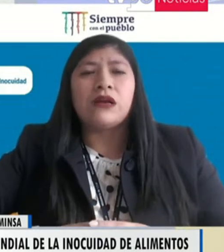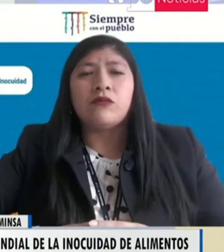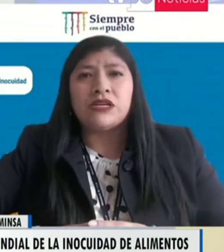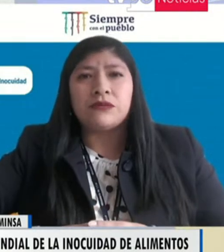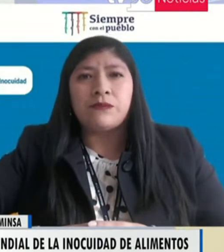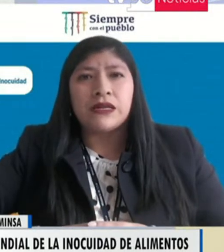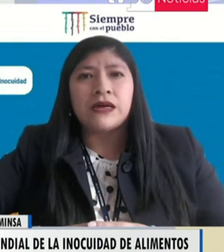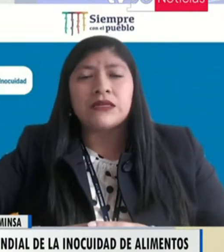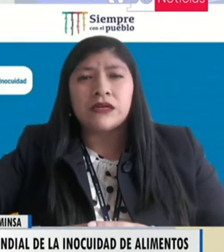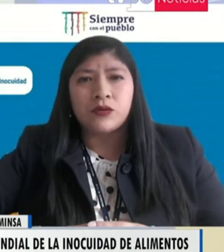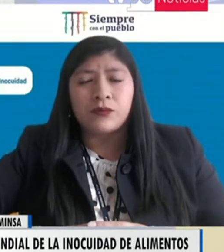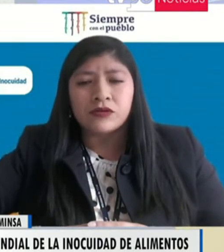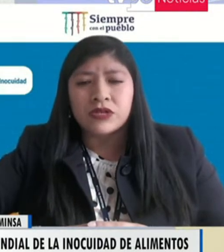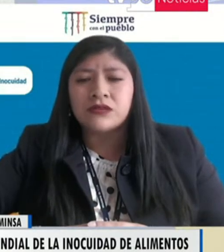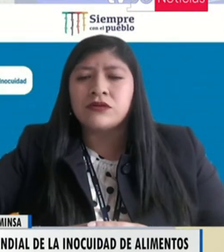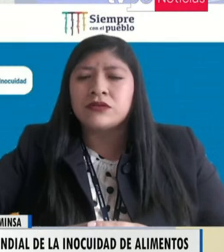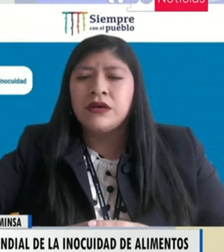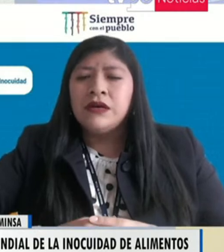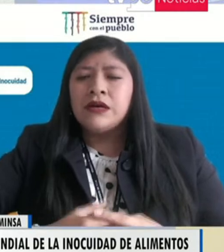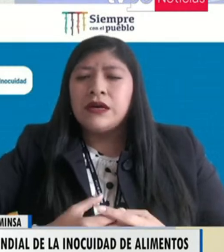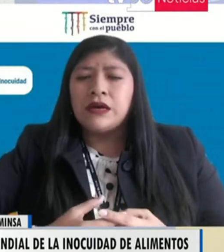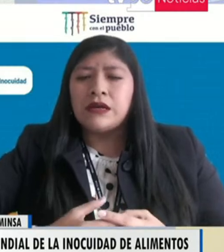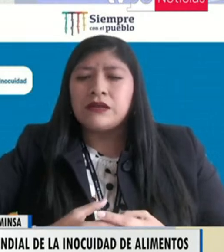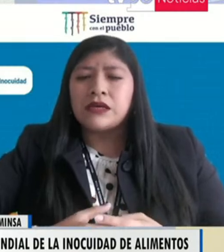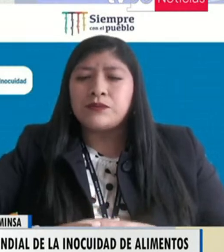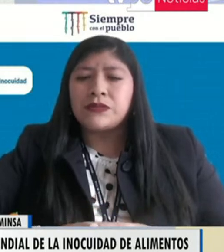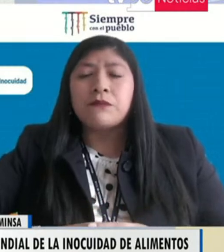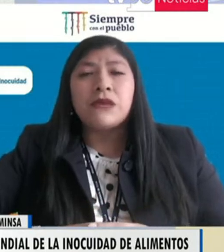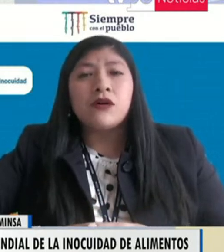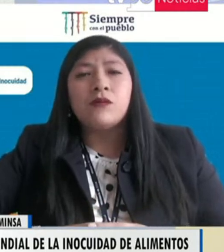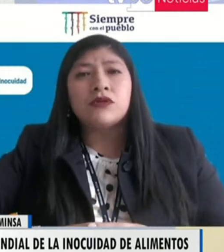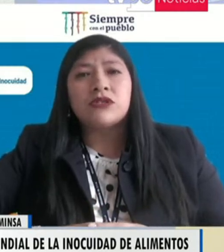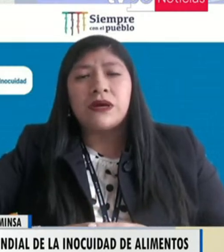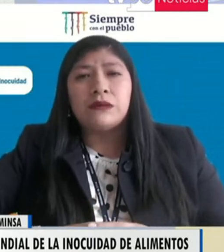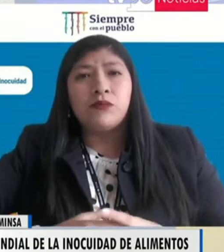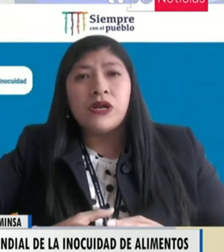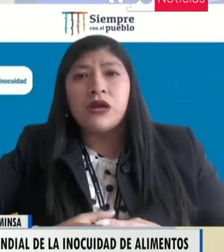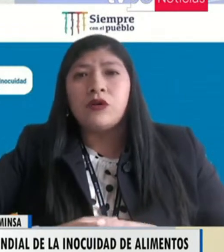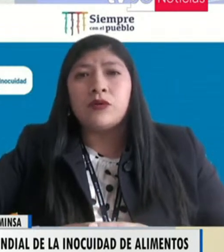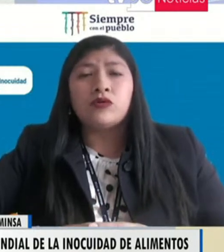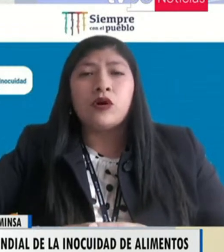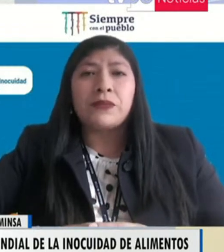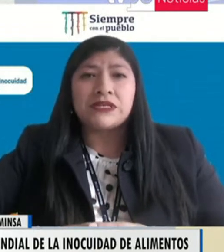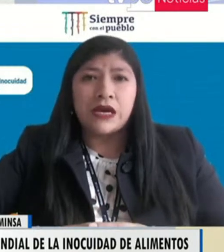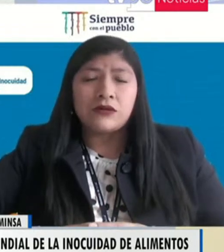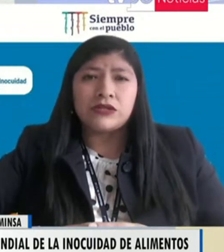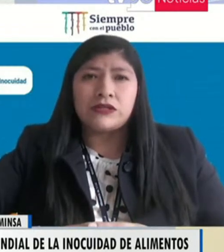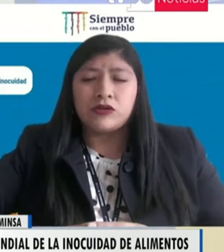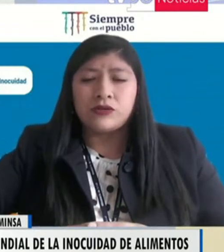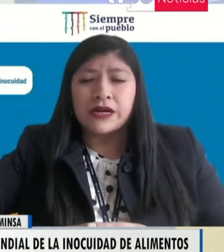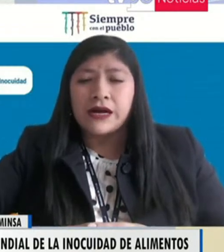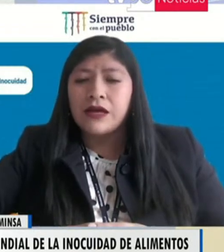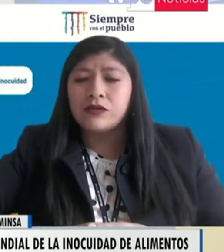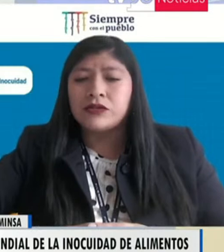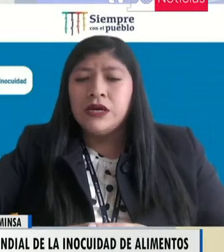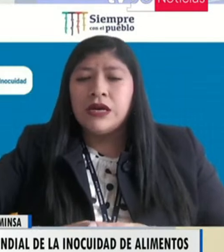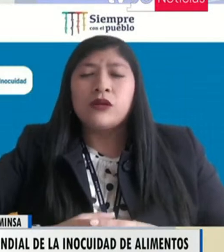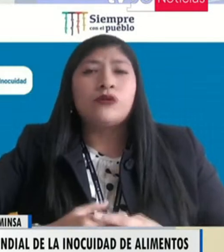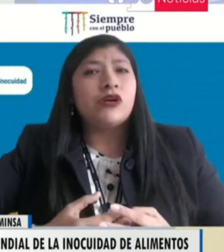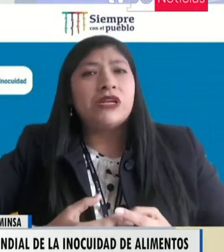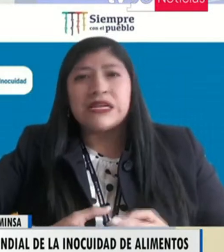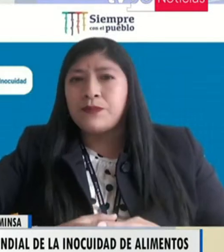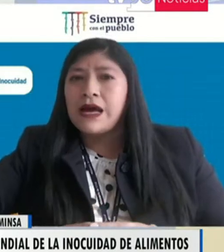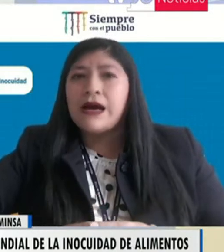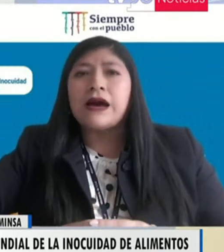cómo aportan las municipalidades en estos procesos. También cómo se manipulan los productos pesqueros desde los mercados,